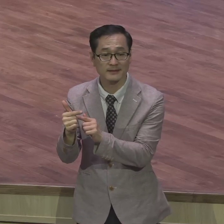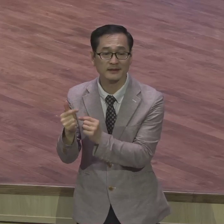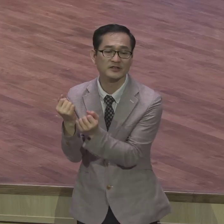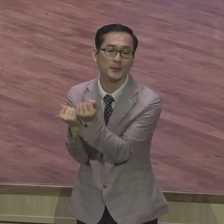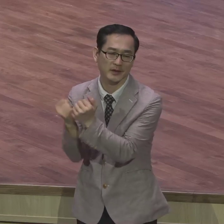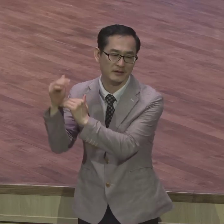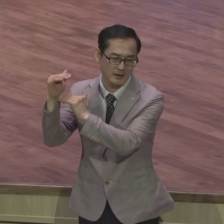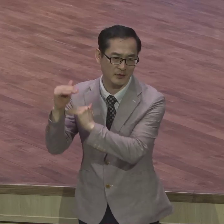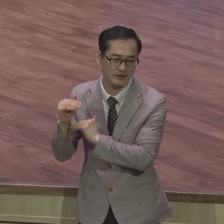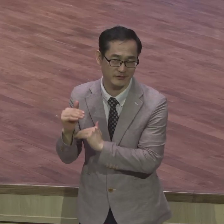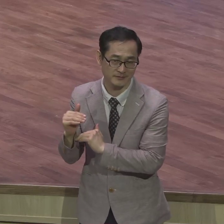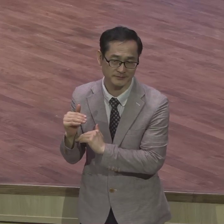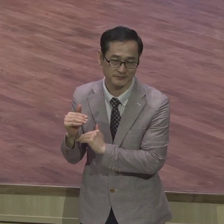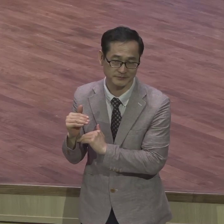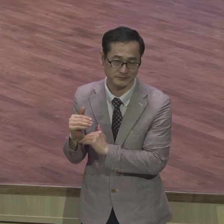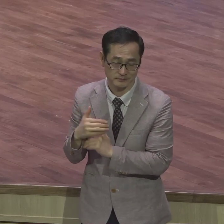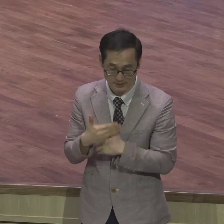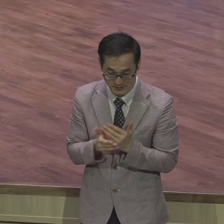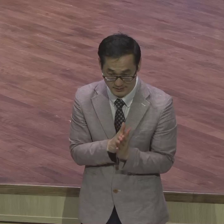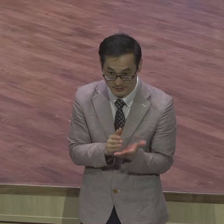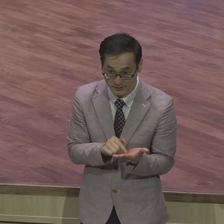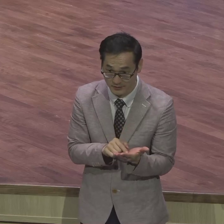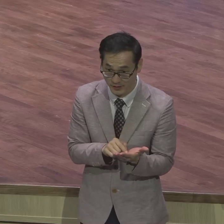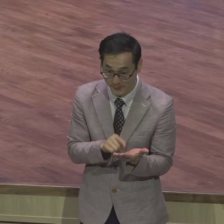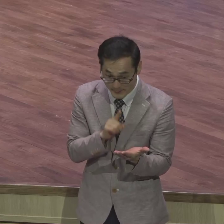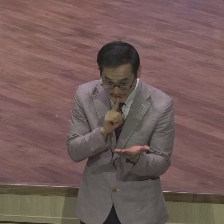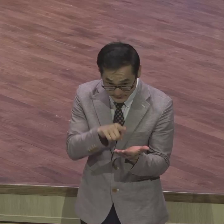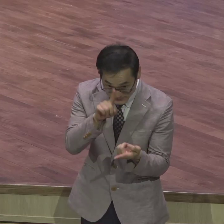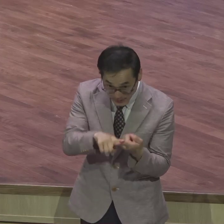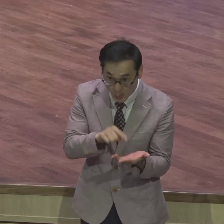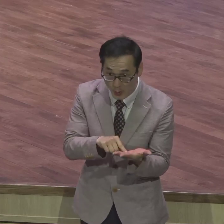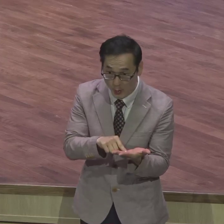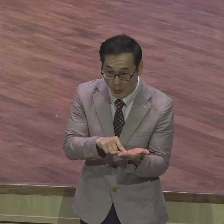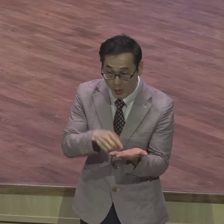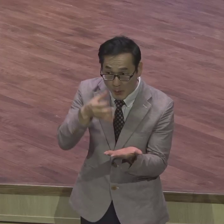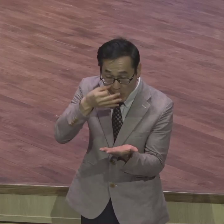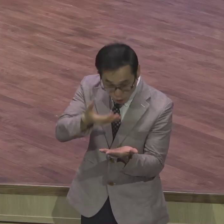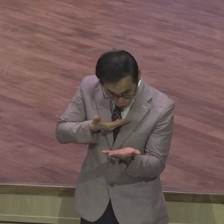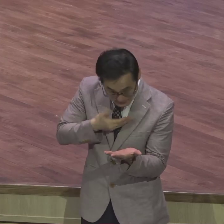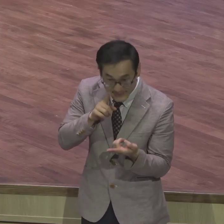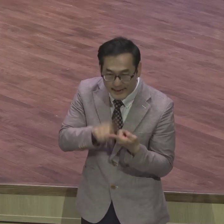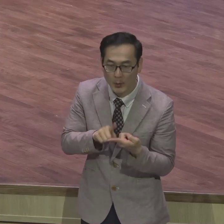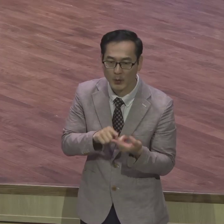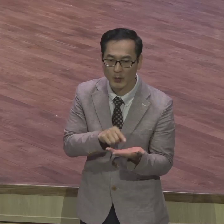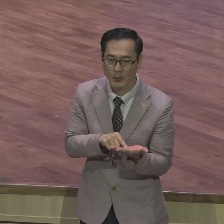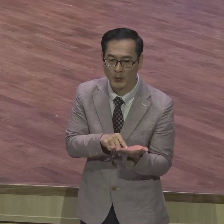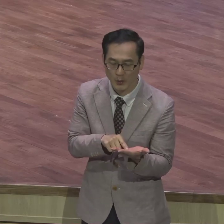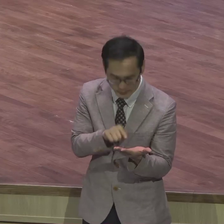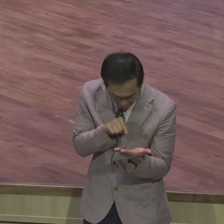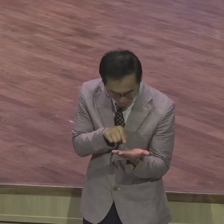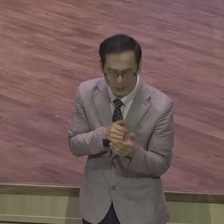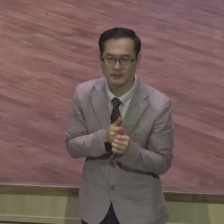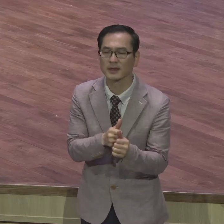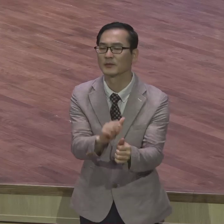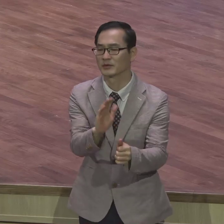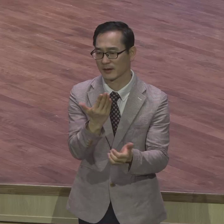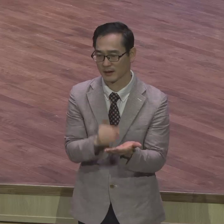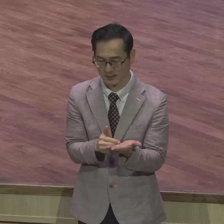말씀하시고 보여주신 만큼 우리가 해석을 하면 되는 것입니다 그 이상에 우리가